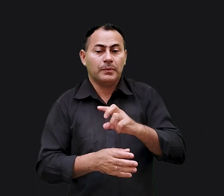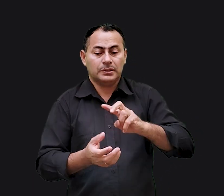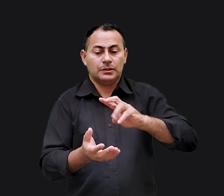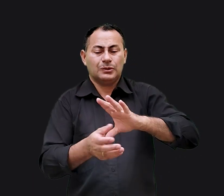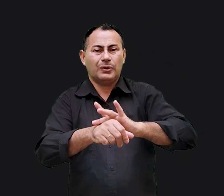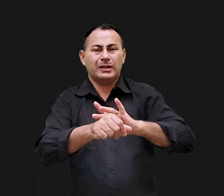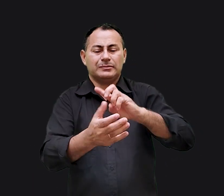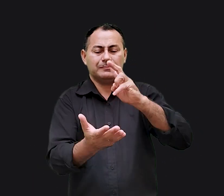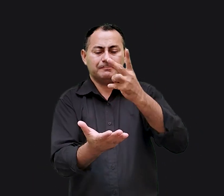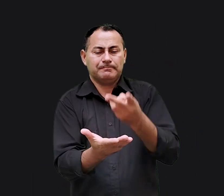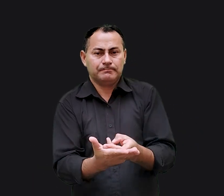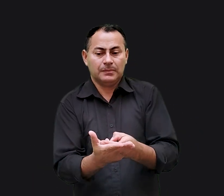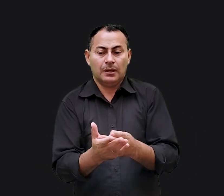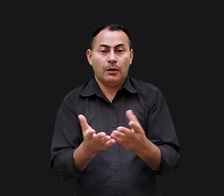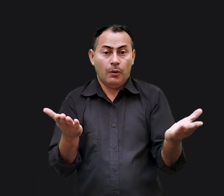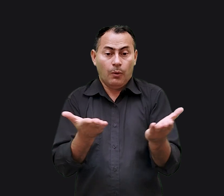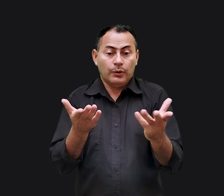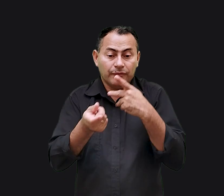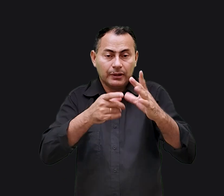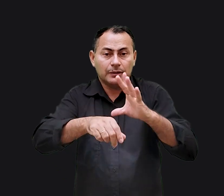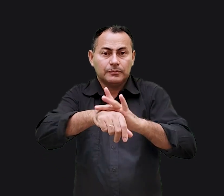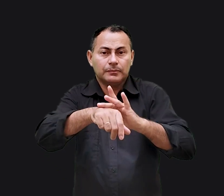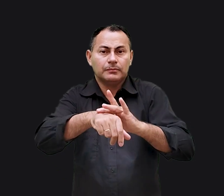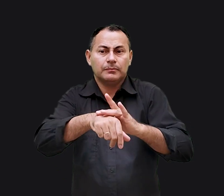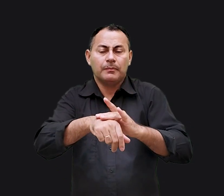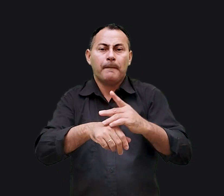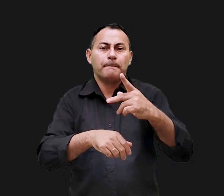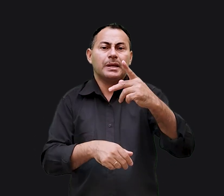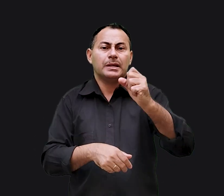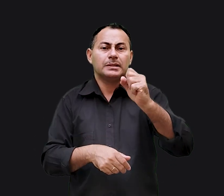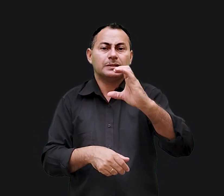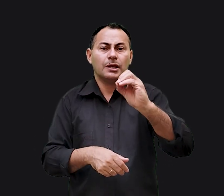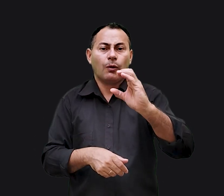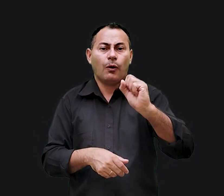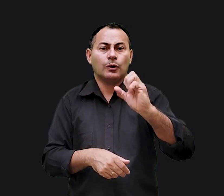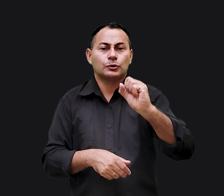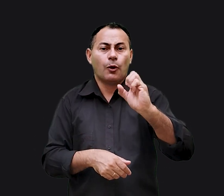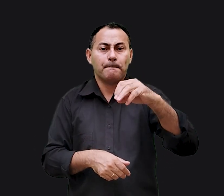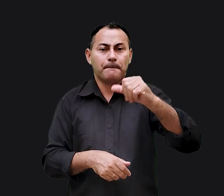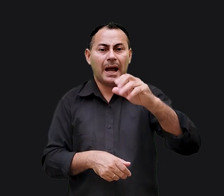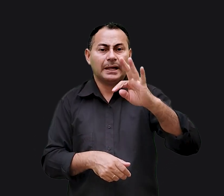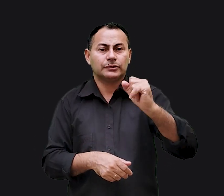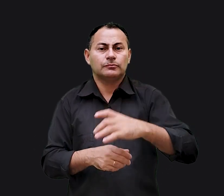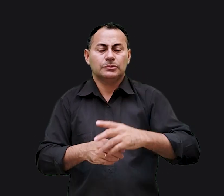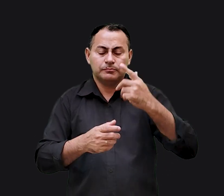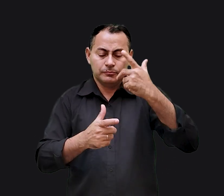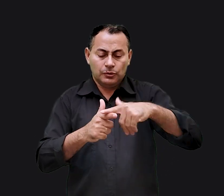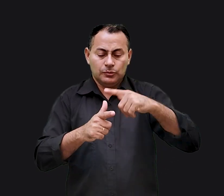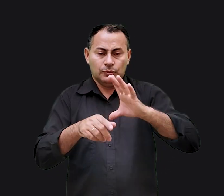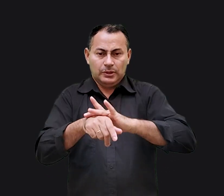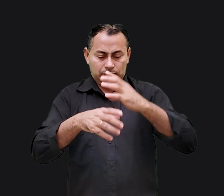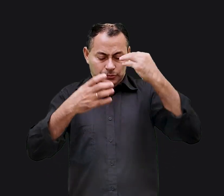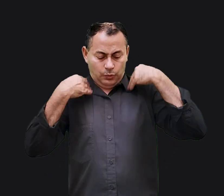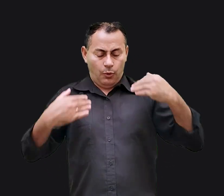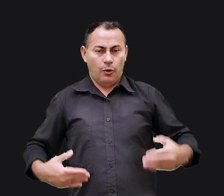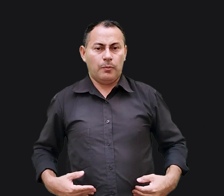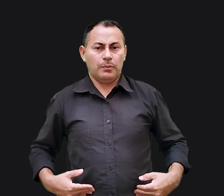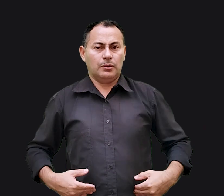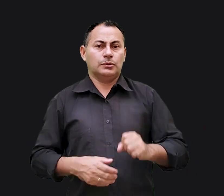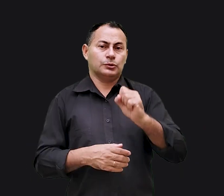aquele homem sobre uma maca, o que chamamos hoje de doença psicosomática. Seus sintomas estavam no seu corpo ou no